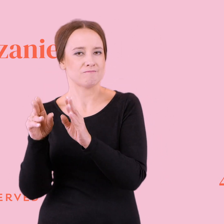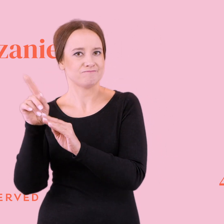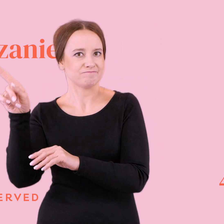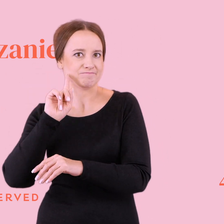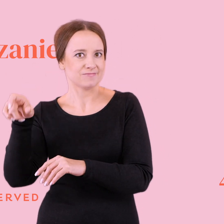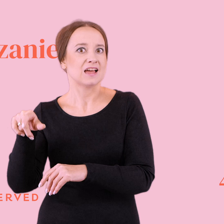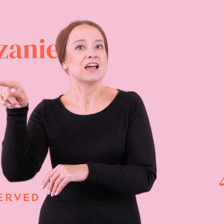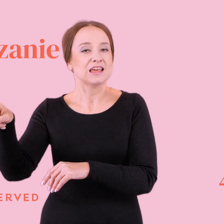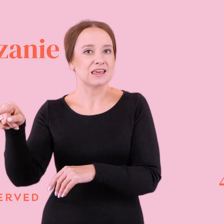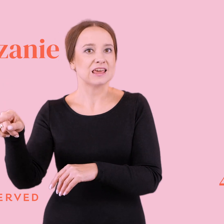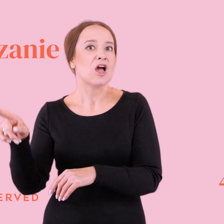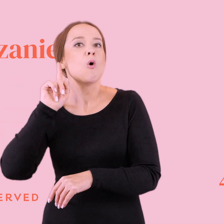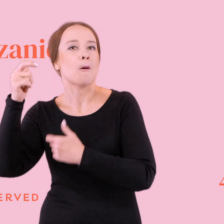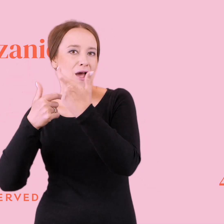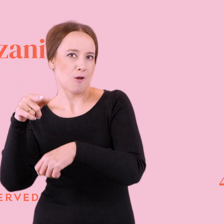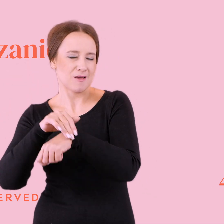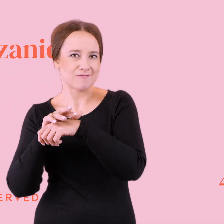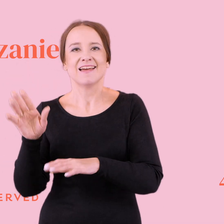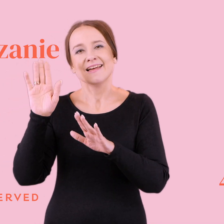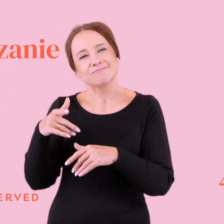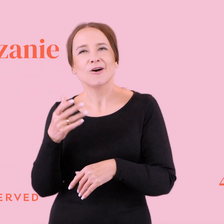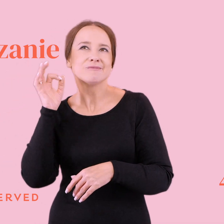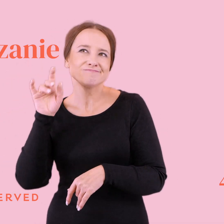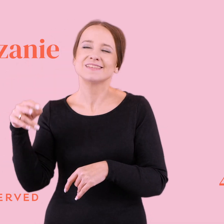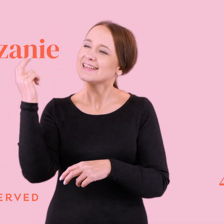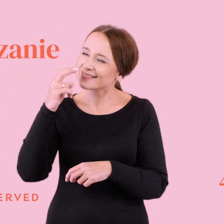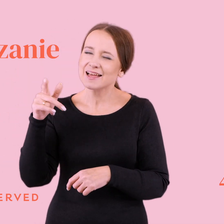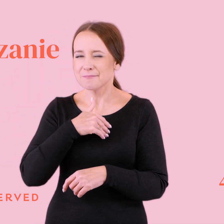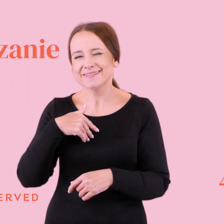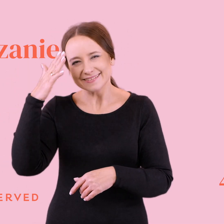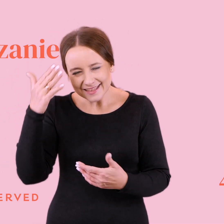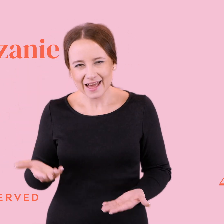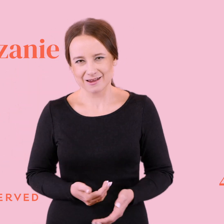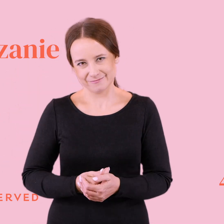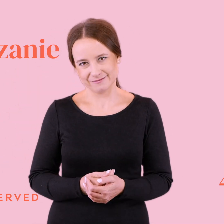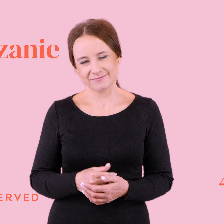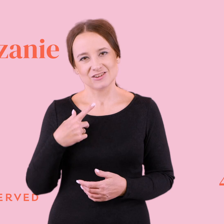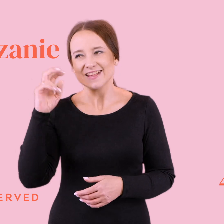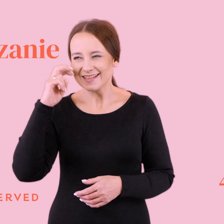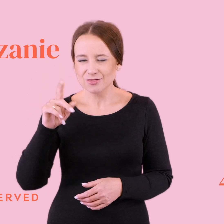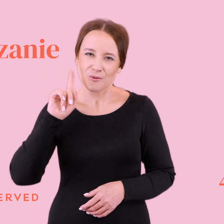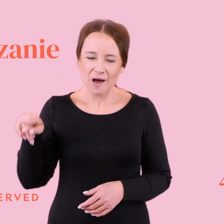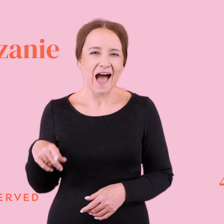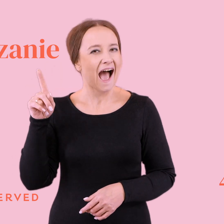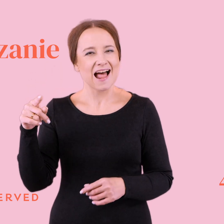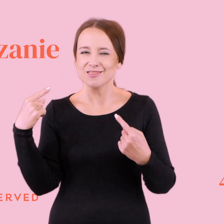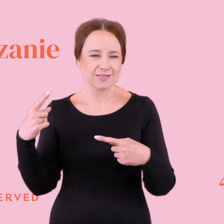odrobaczana. Niby nim jest zainteresowana. No mamy takie koleżanki. Niby jest nim zainteresowana. Ale to nie była miłość od